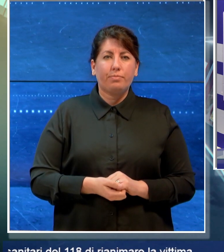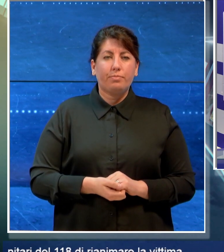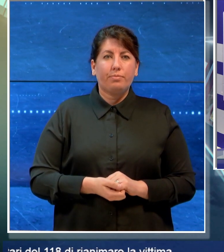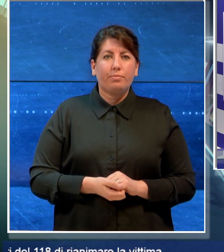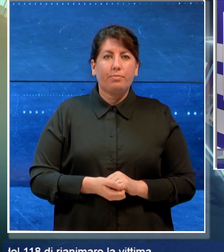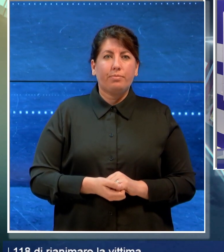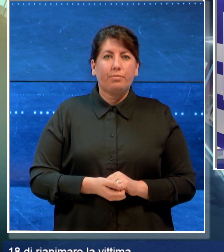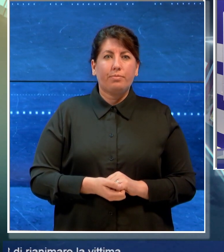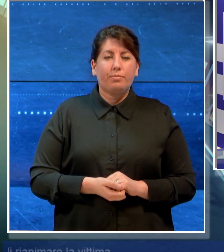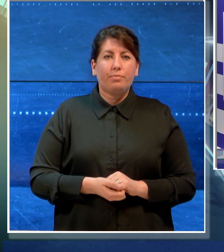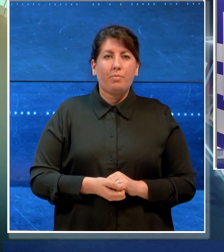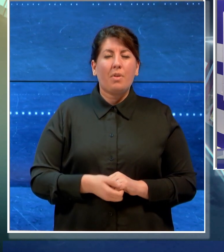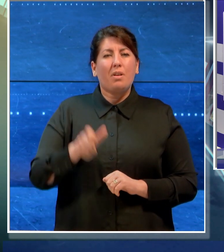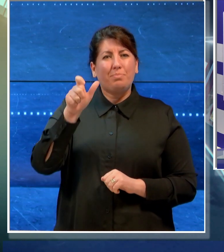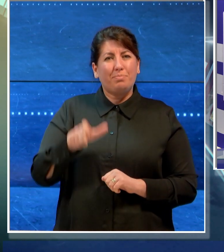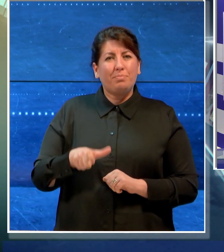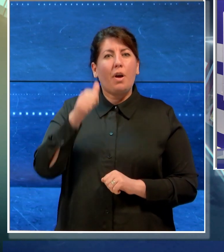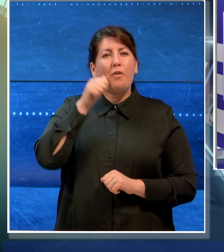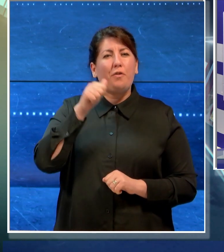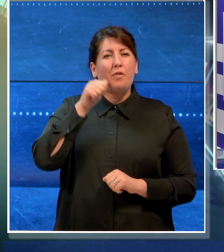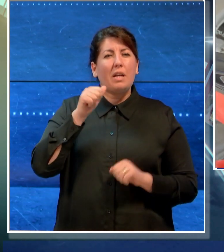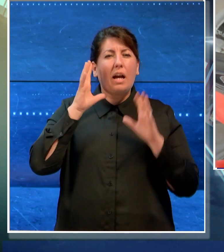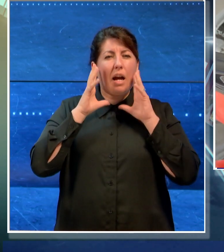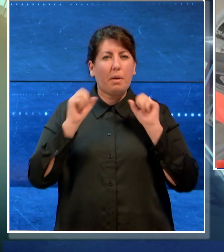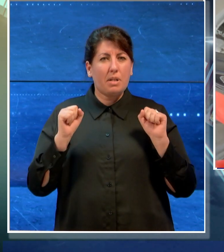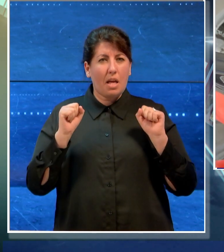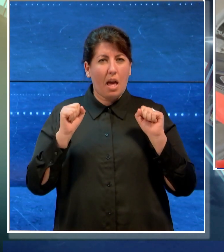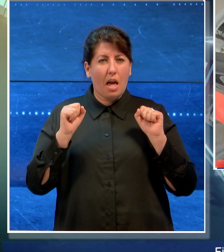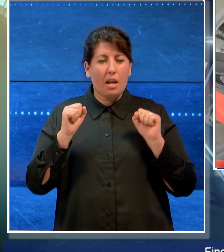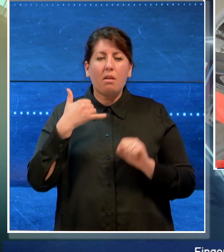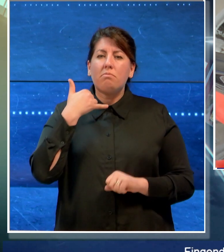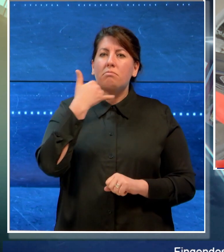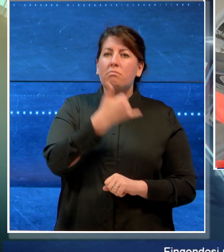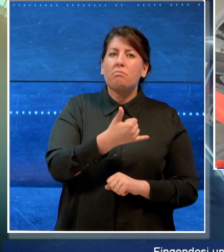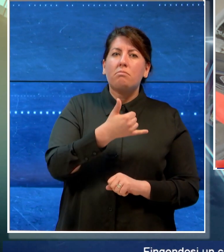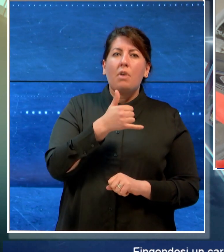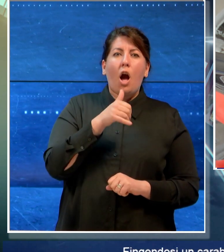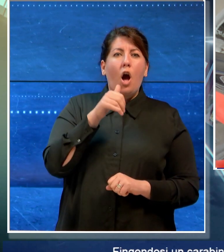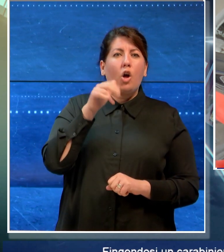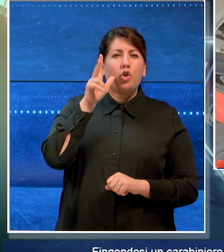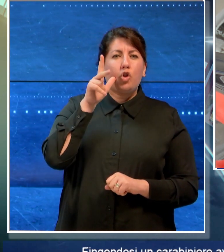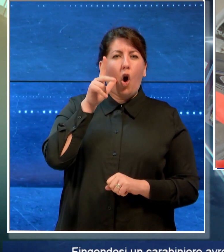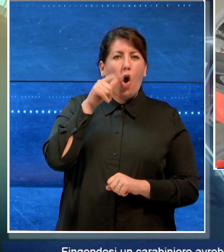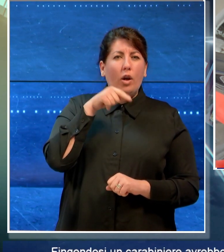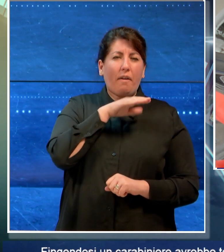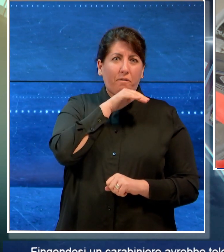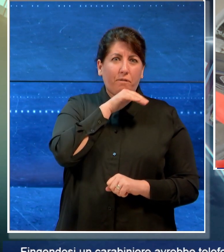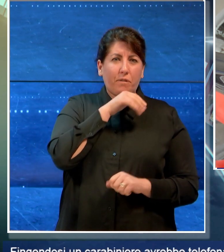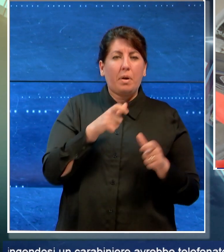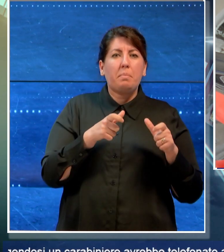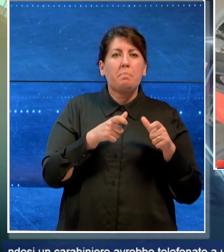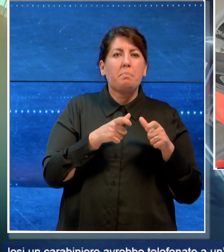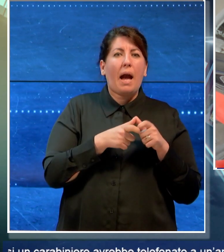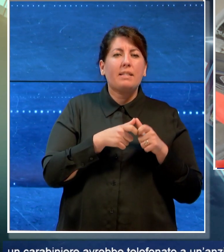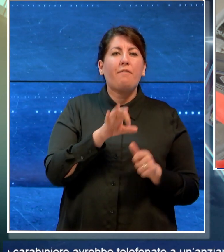Fingendosi un carabiniere avrebbe telefonato ad un'anziana donna di Fra Gagnano in provincia di